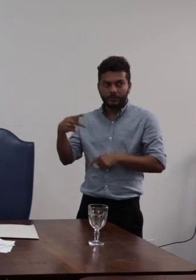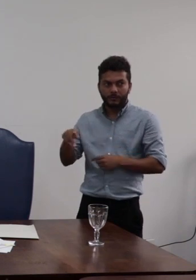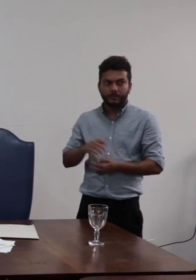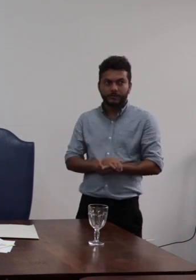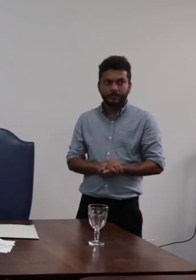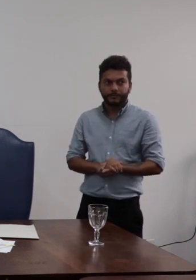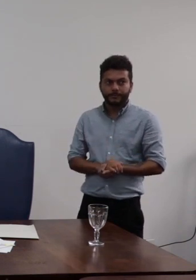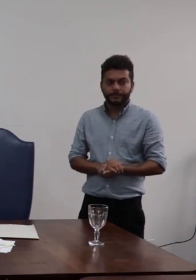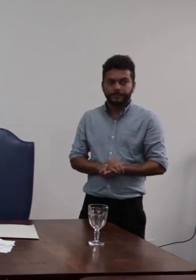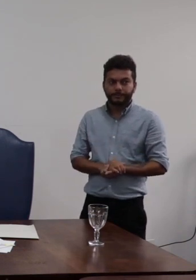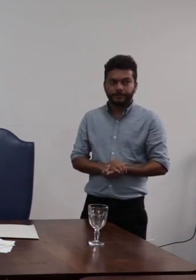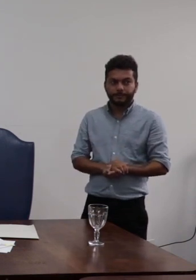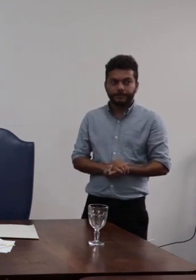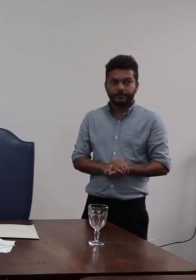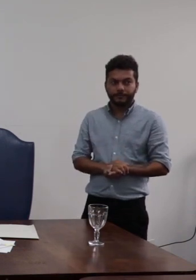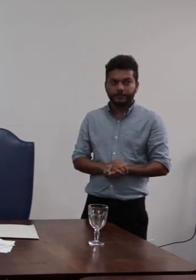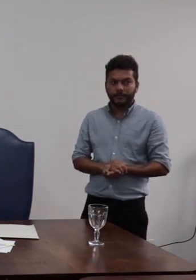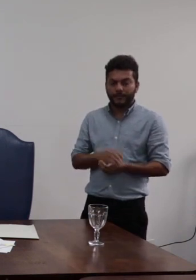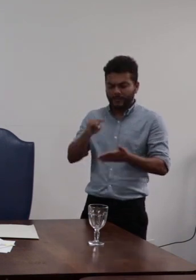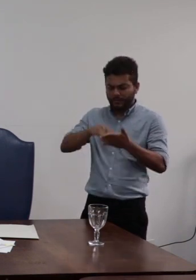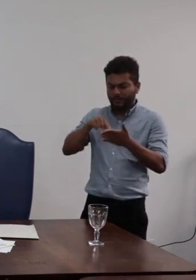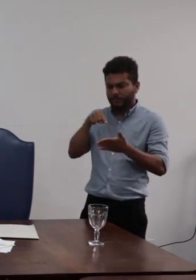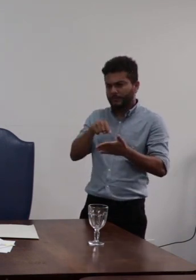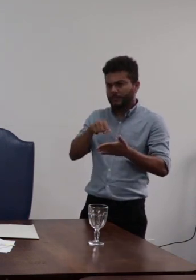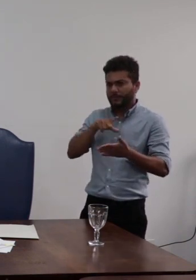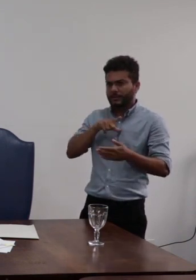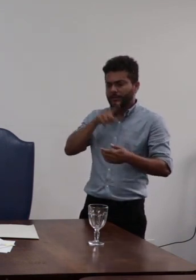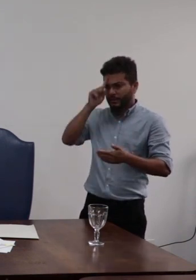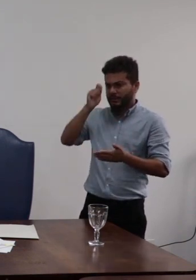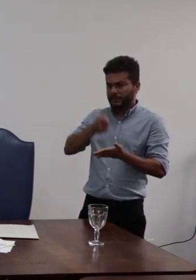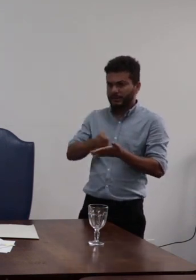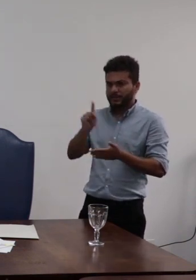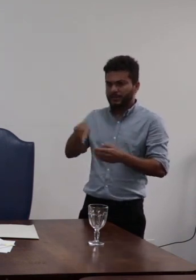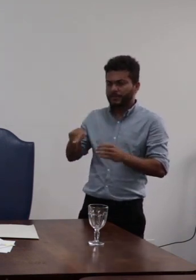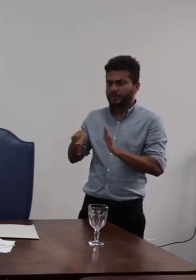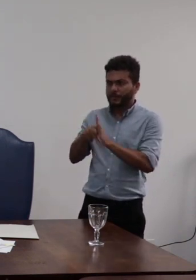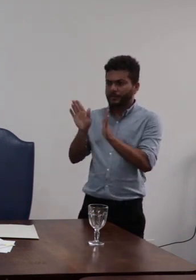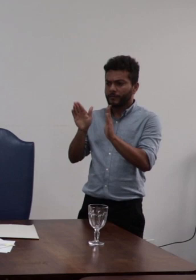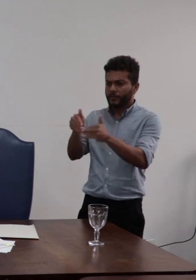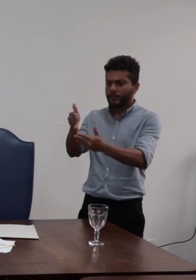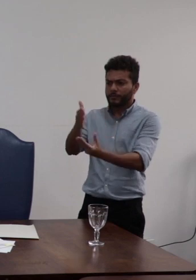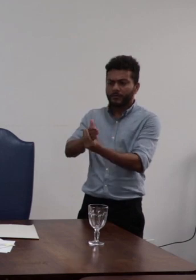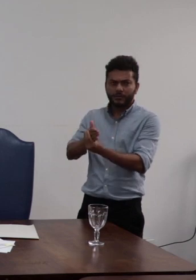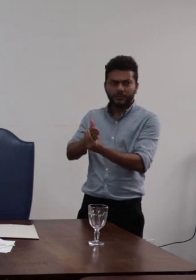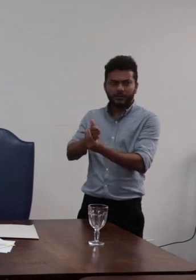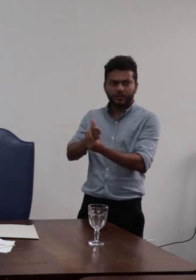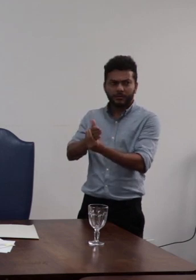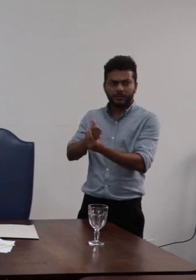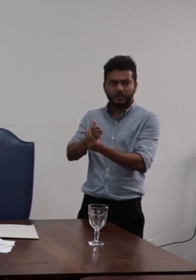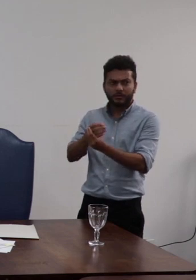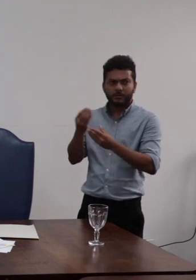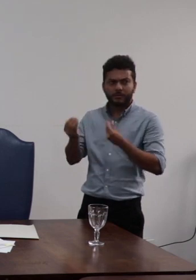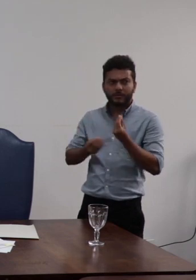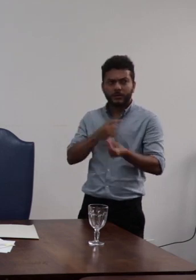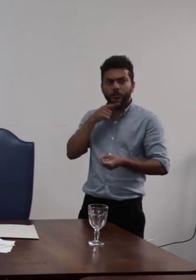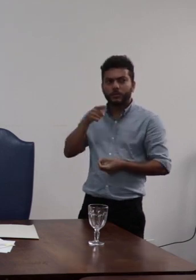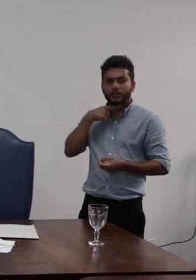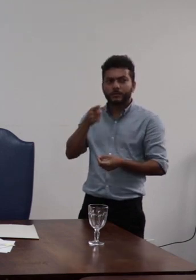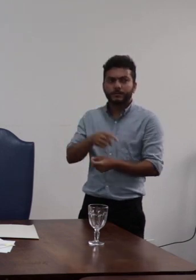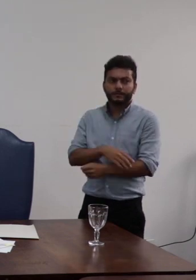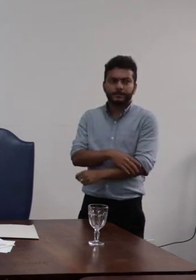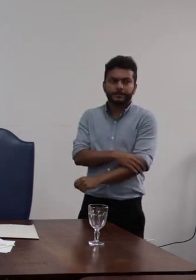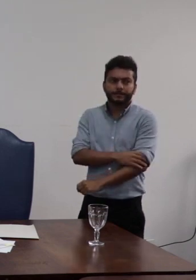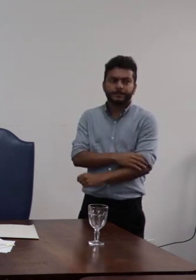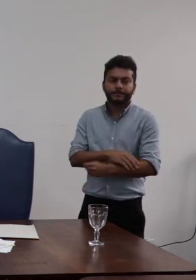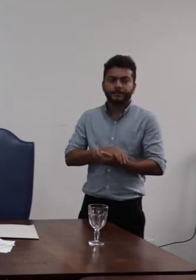recebeu fala quem tinha decidiu usar o processo para o parecer por isso a dúvida quem recebeu do conselho de luz da sorte